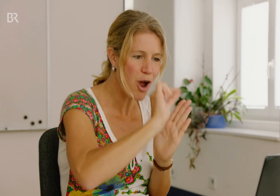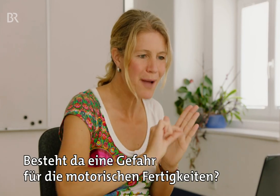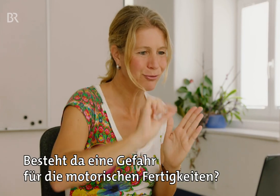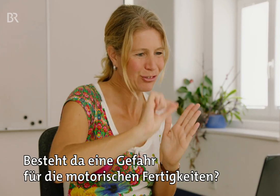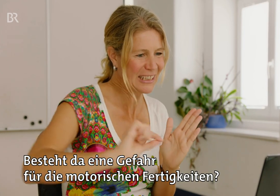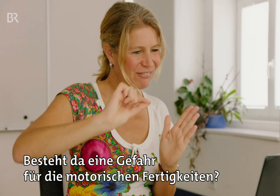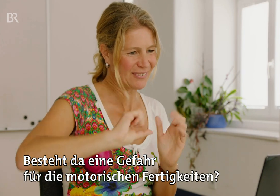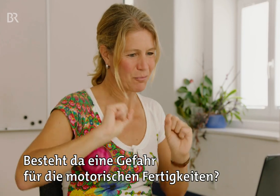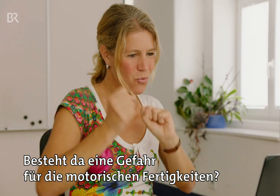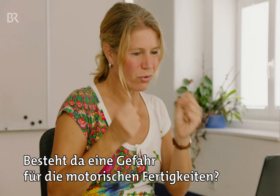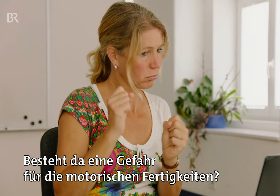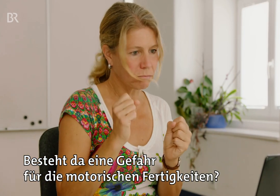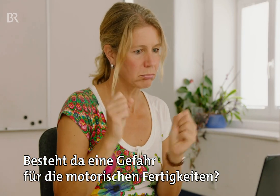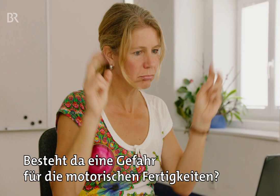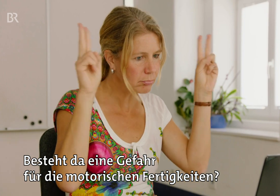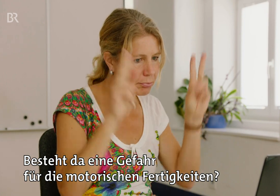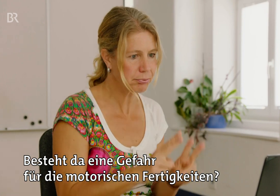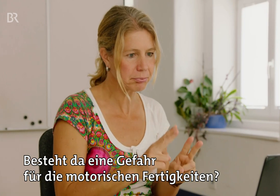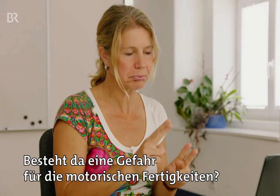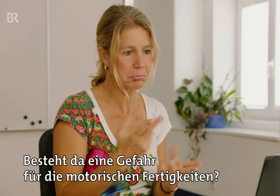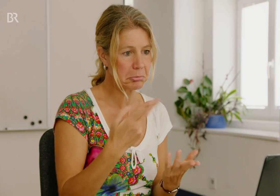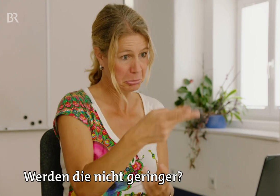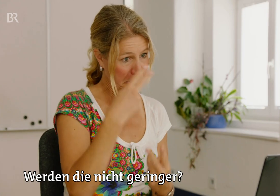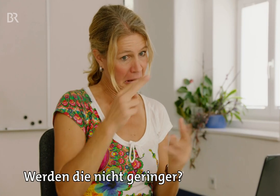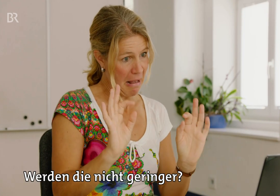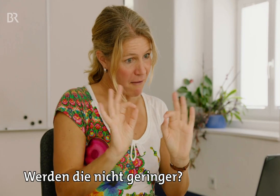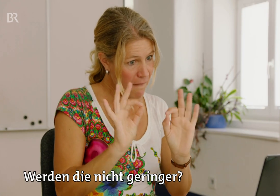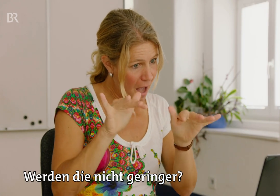Besteht da eine Gefahr für die motorischen Fertigkeiten? Werden die nicht geringer?